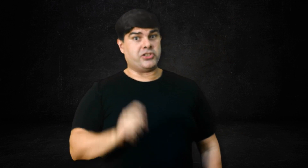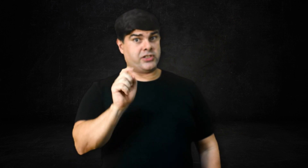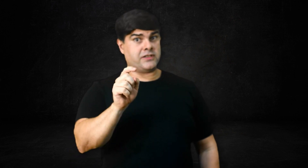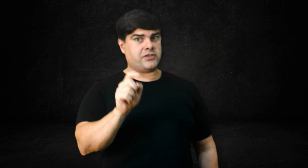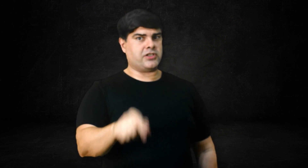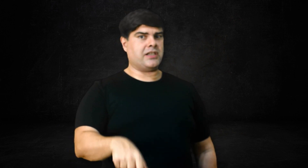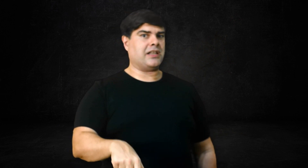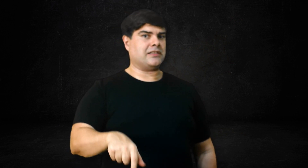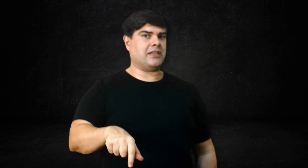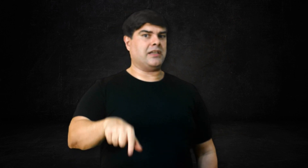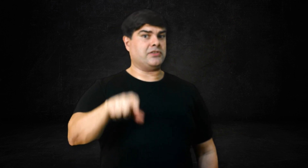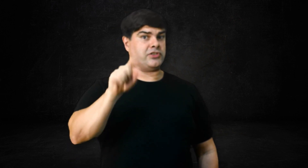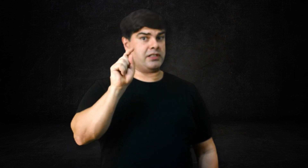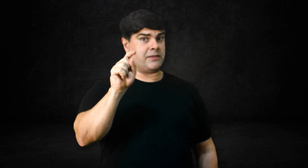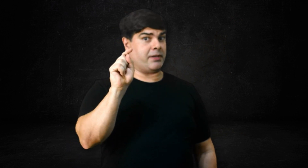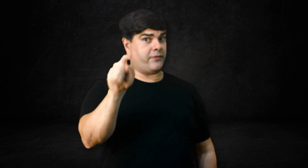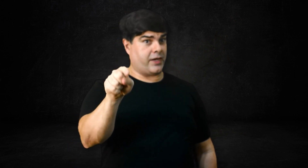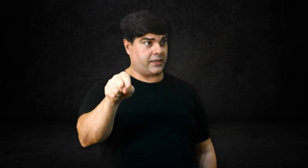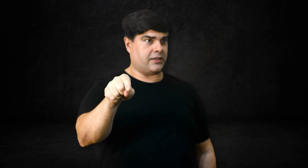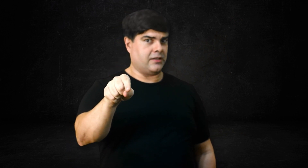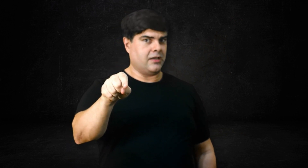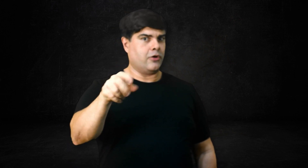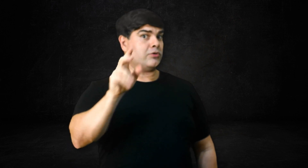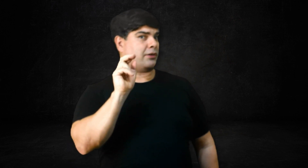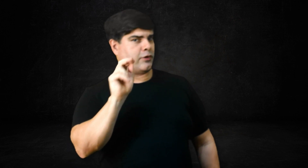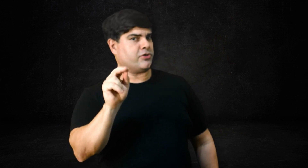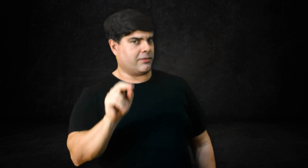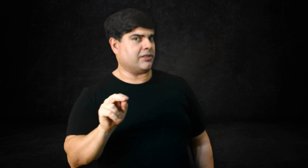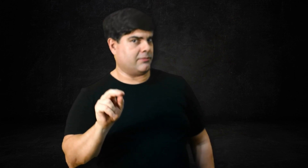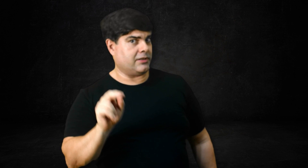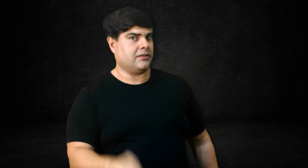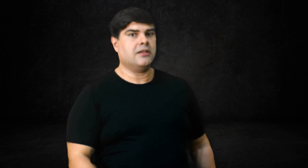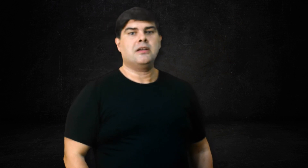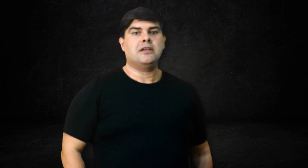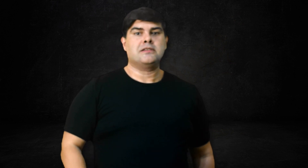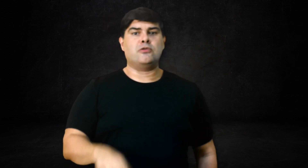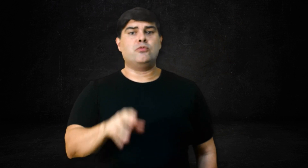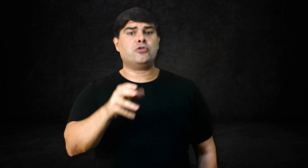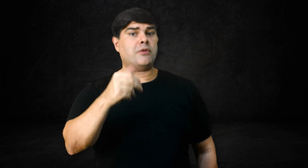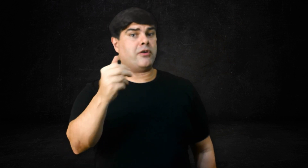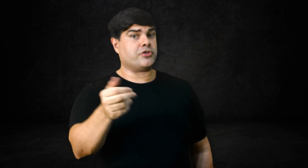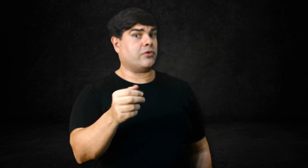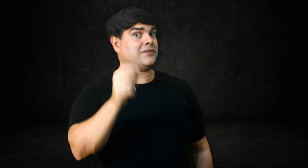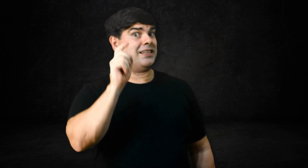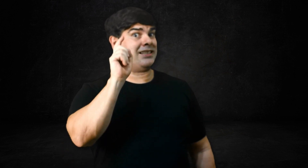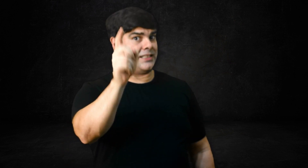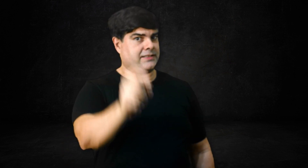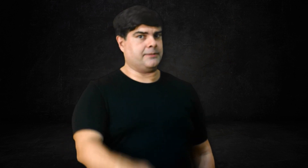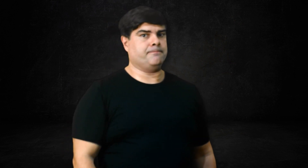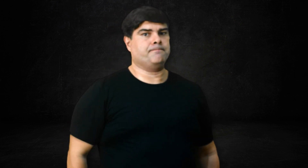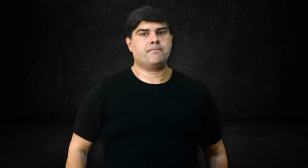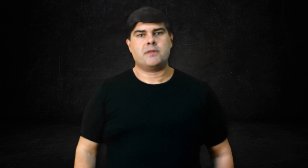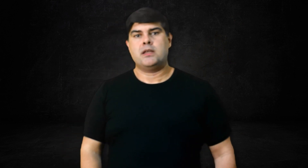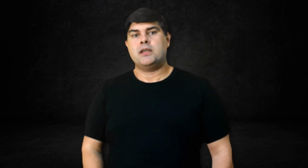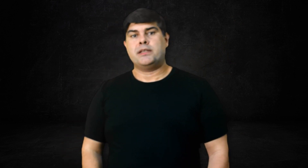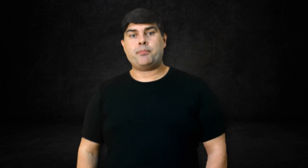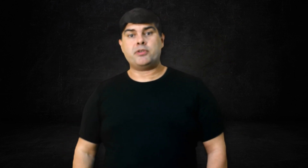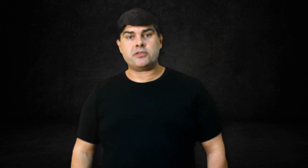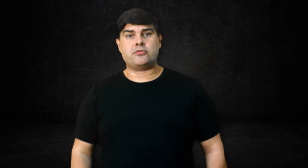chances de que ela tenha resistência periférica, outra forma de chamar também, são muito maiores com certeza. E é por isso